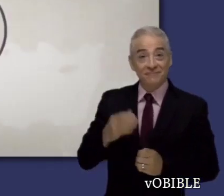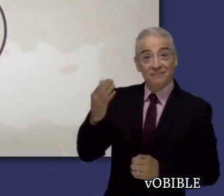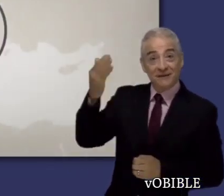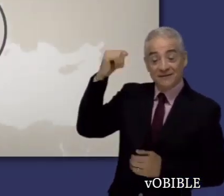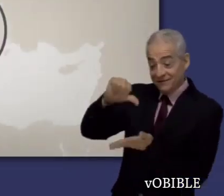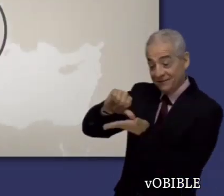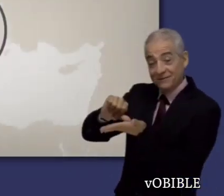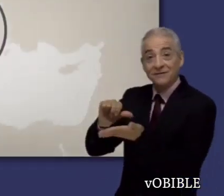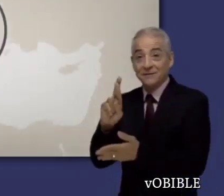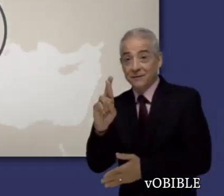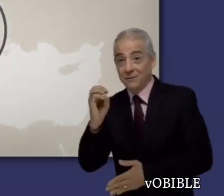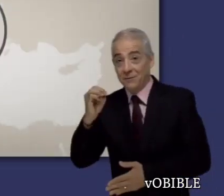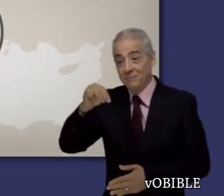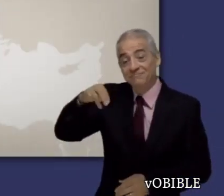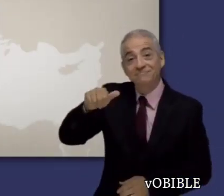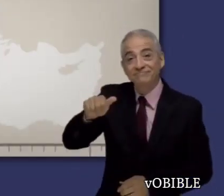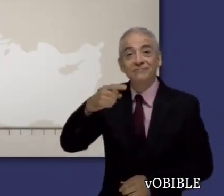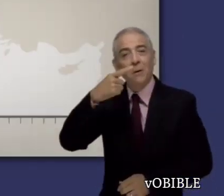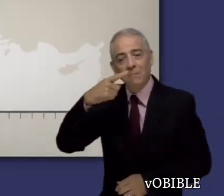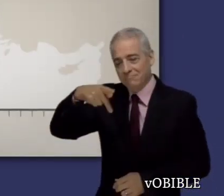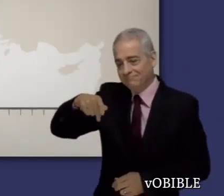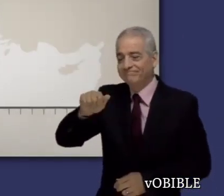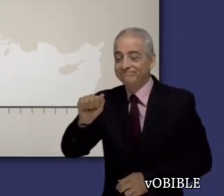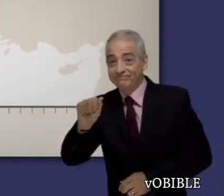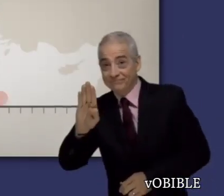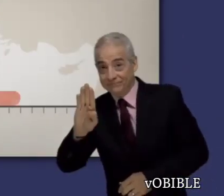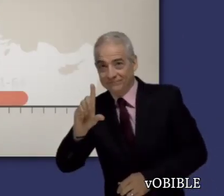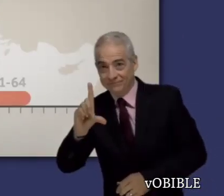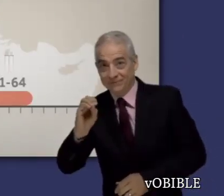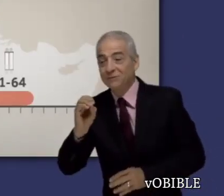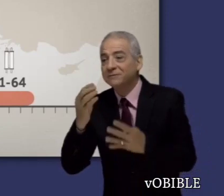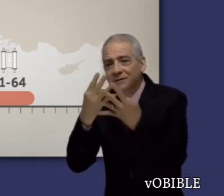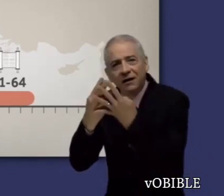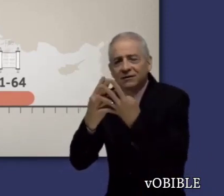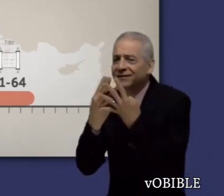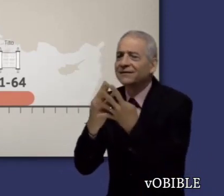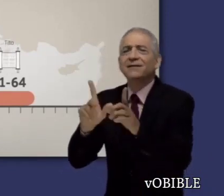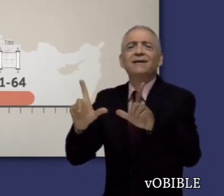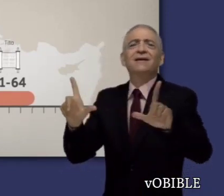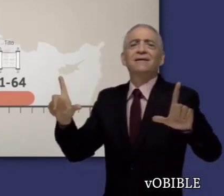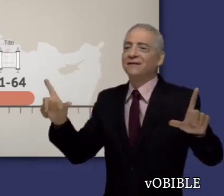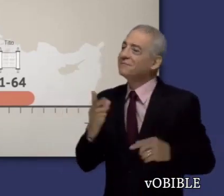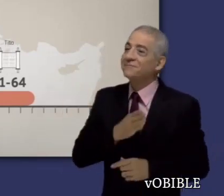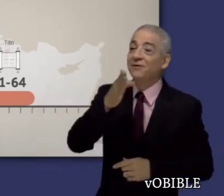Pablo escribió esta carta inspirada a Tito, aproximadamente entre el año 61 y el 64.